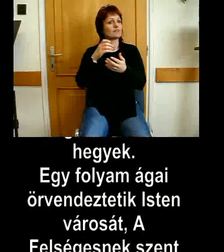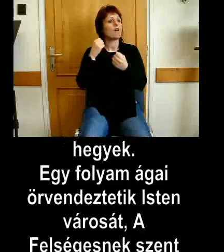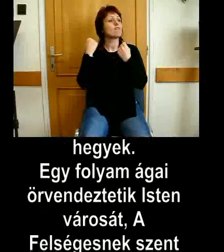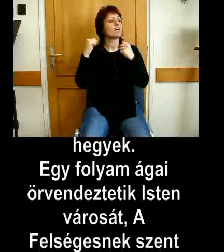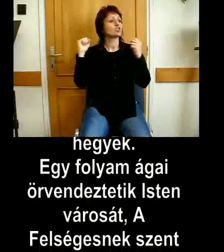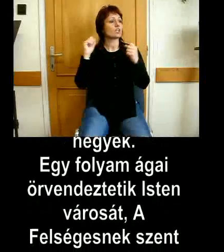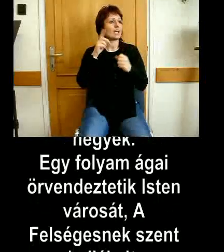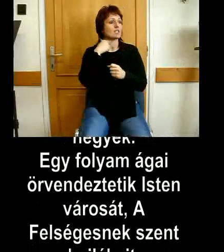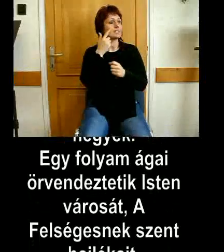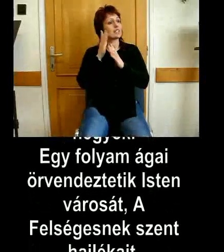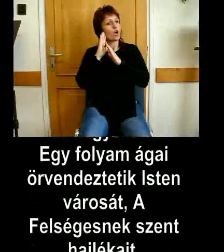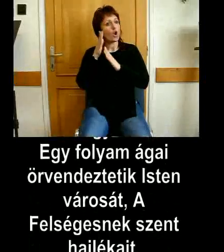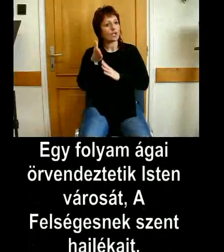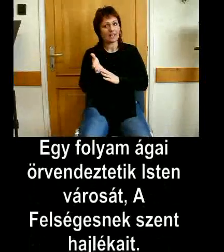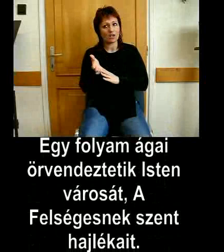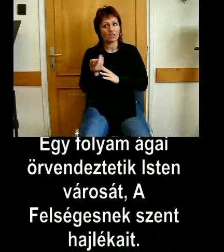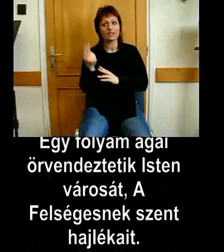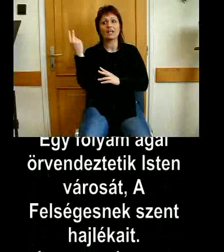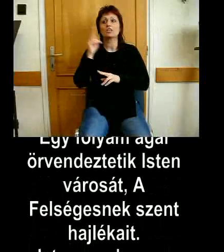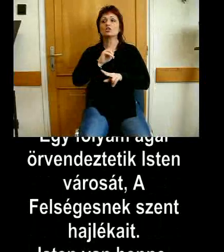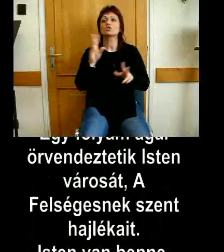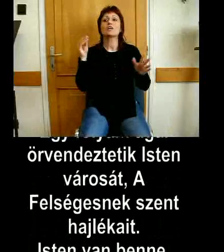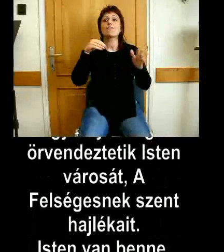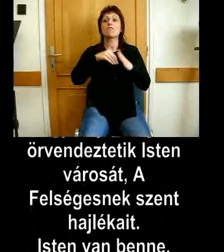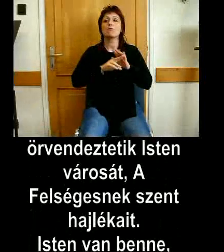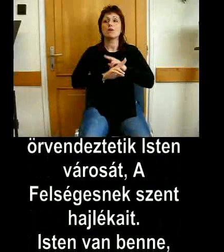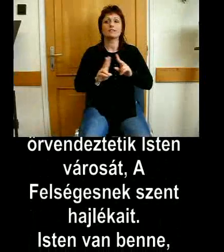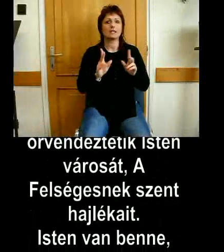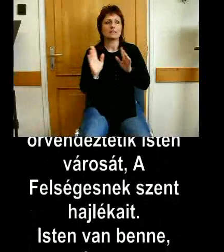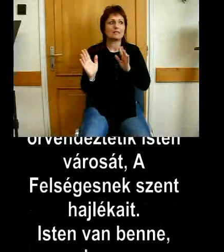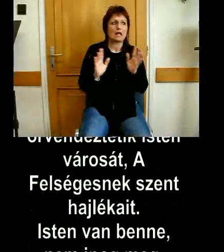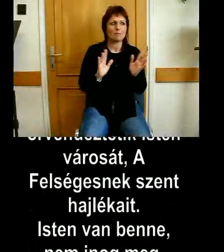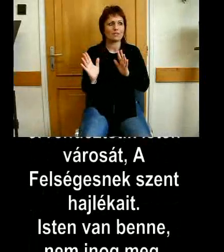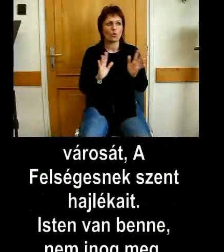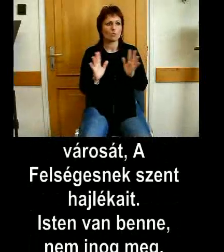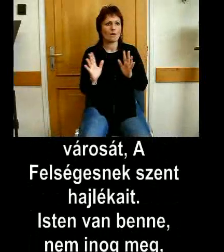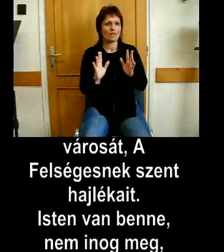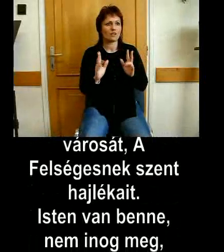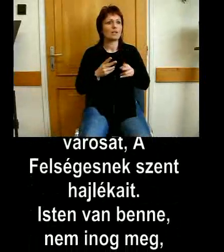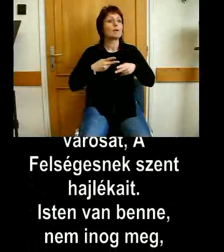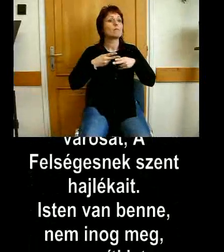Isten van benne, nem inog meg, megsegíti Isten reggelrekelve.